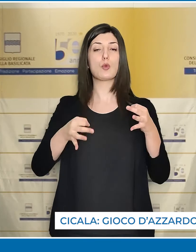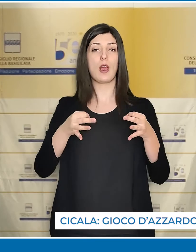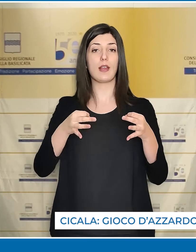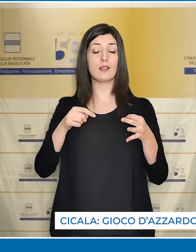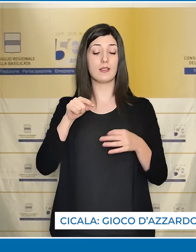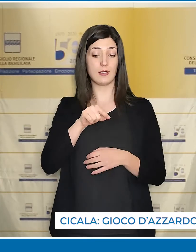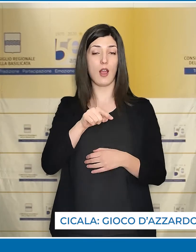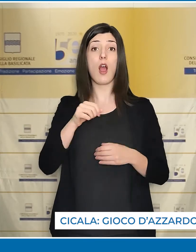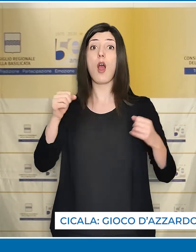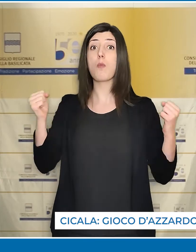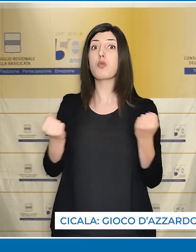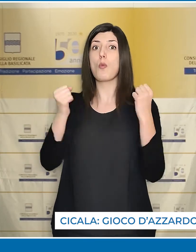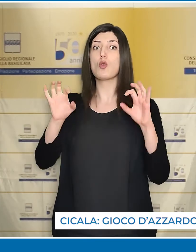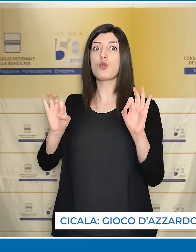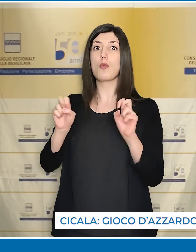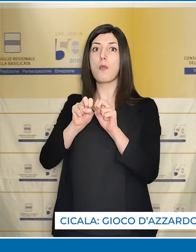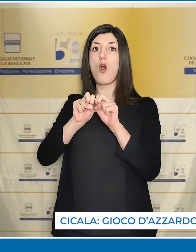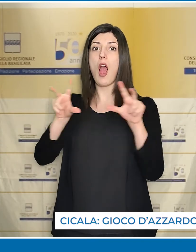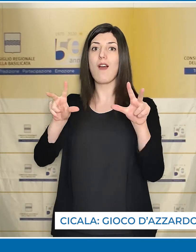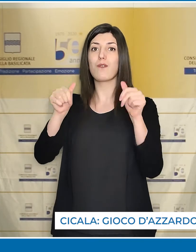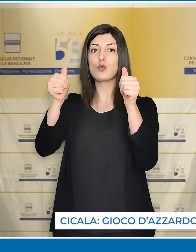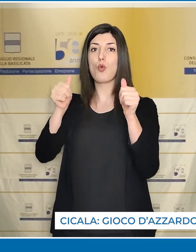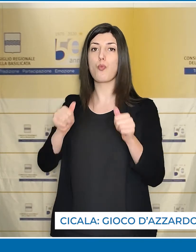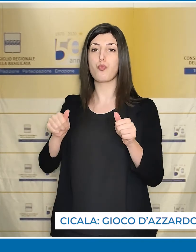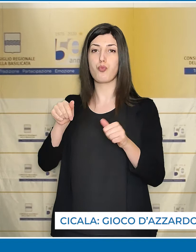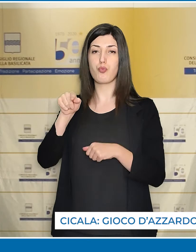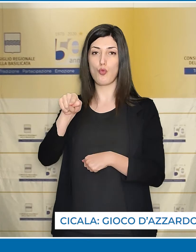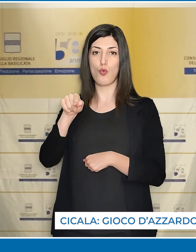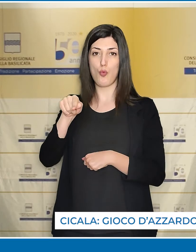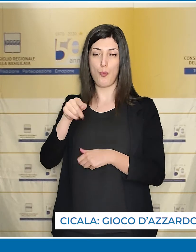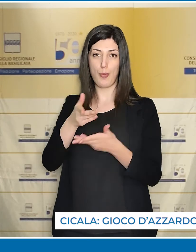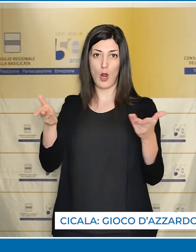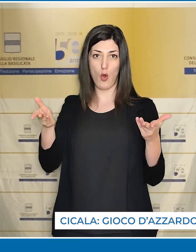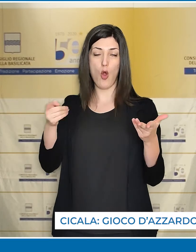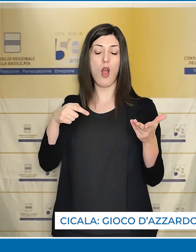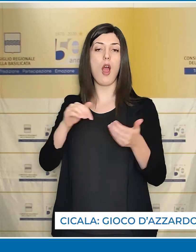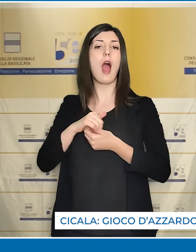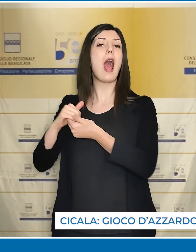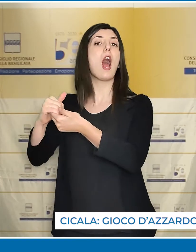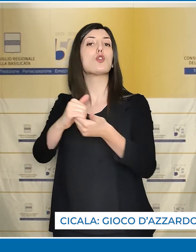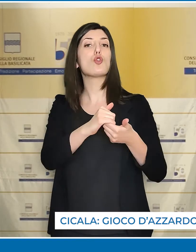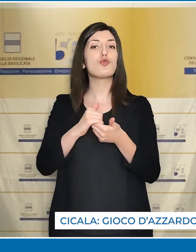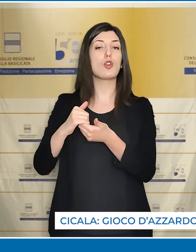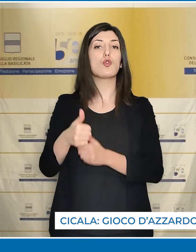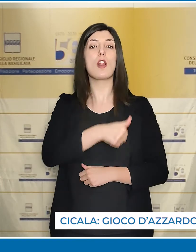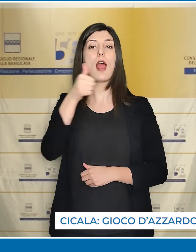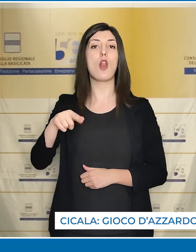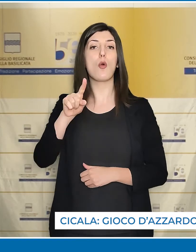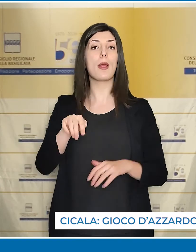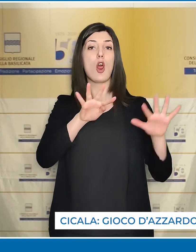giurisprudenza promosso da Avviso pubblico, l'associazione nata nel